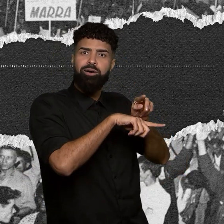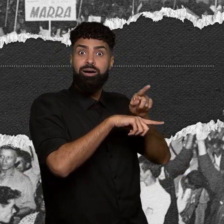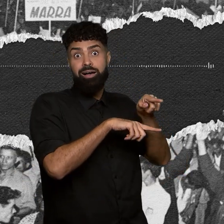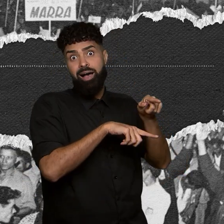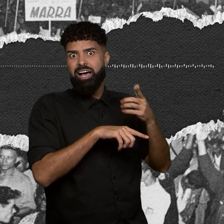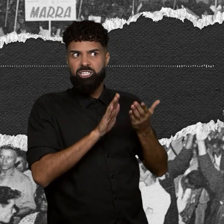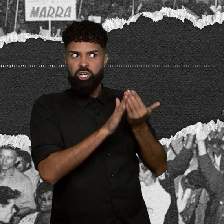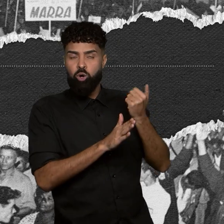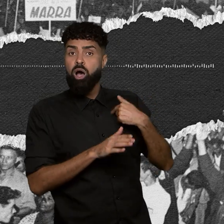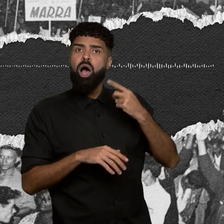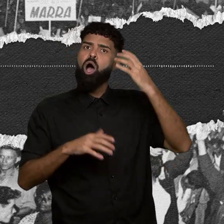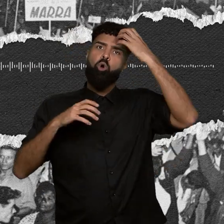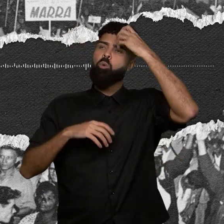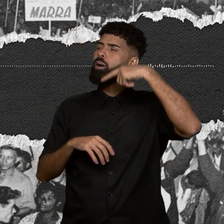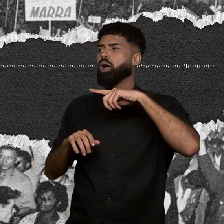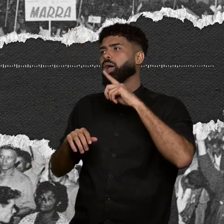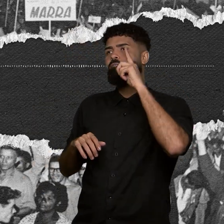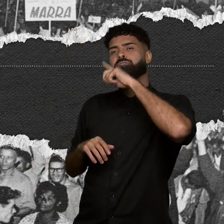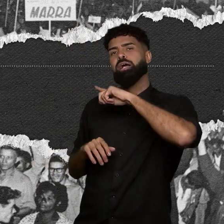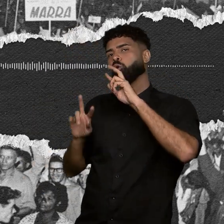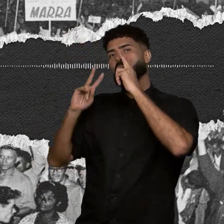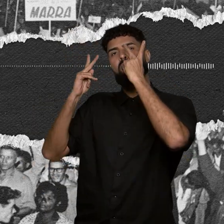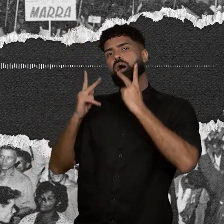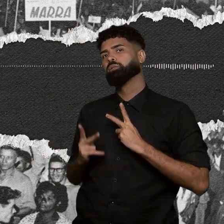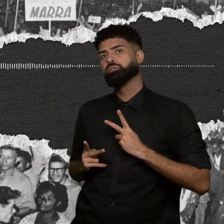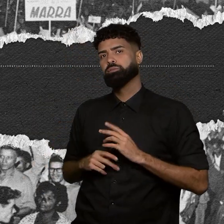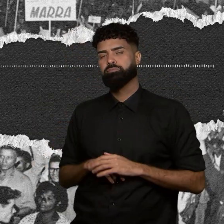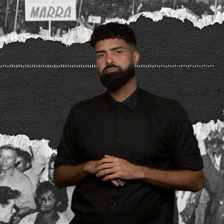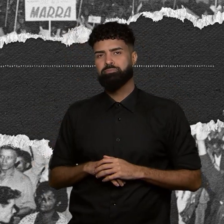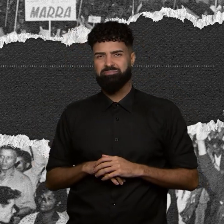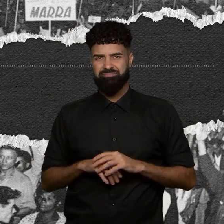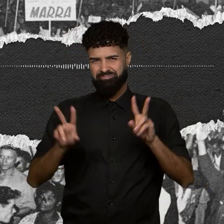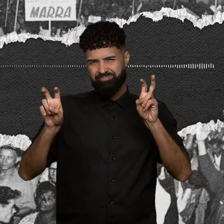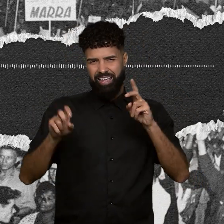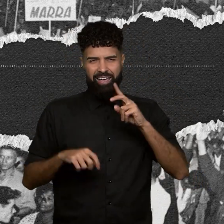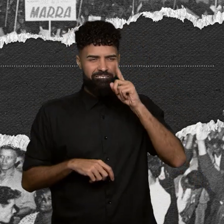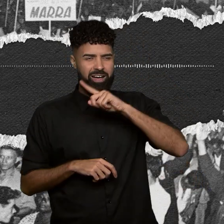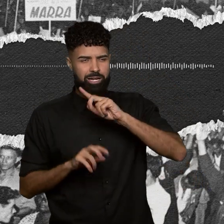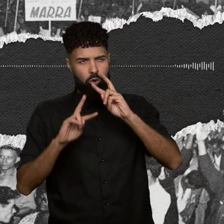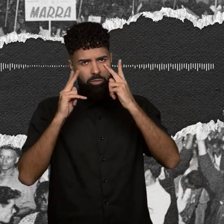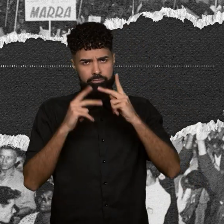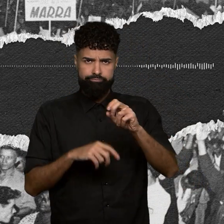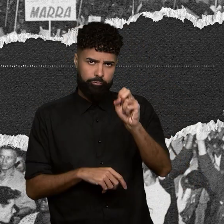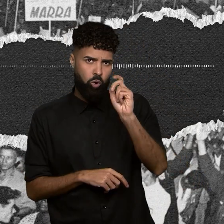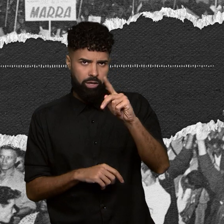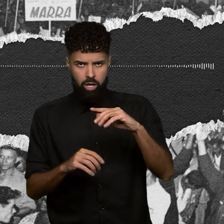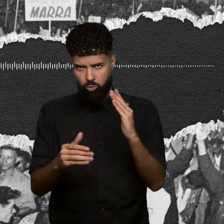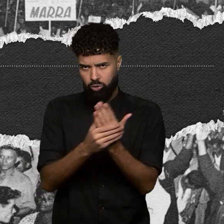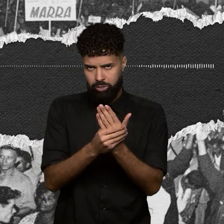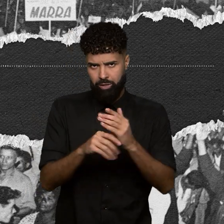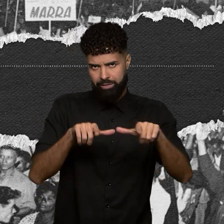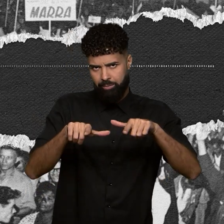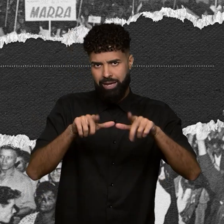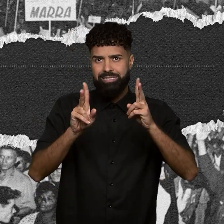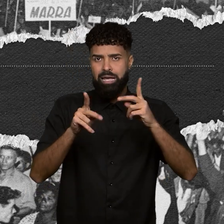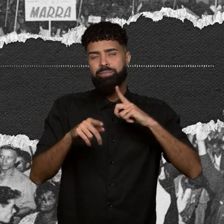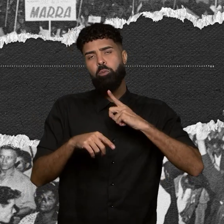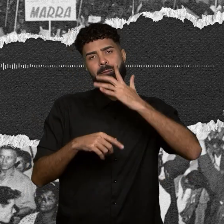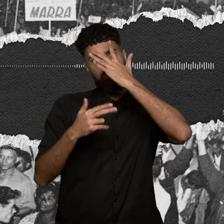que a culpa foi uma falha humana. Essa ideia de falha humana, ok, no processo de trabalho sempre tem alguém ali, né? Mas quando